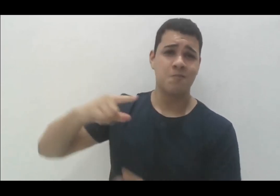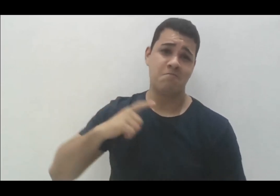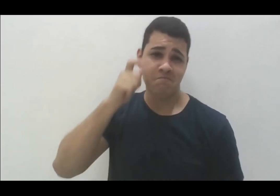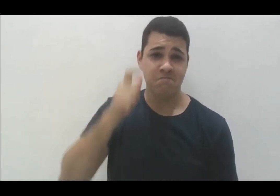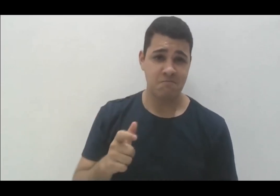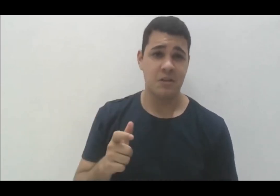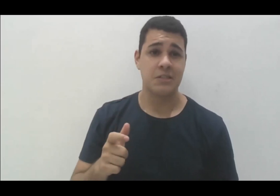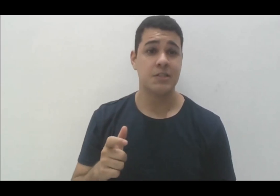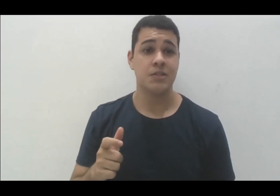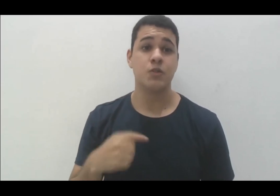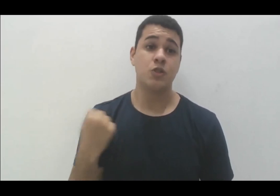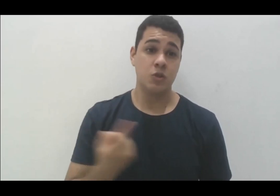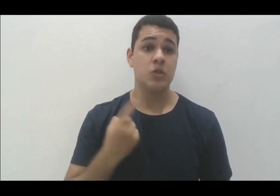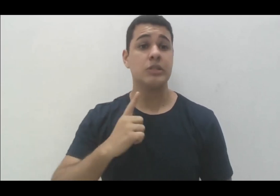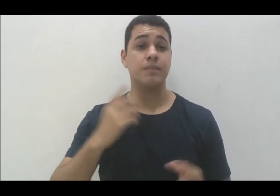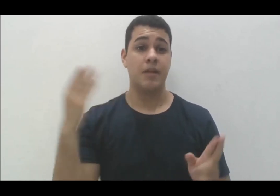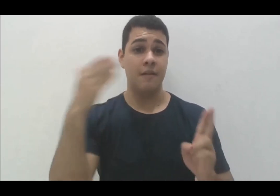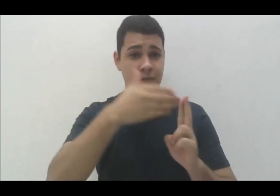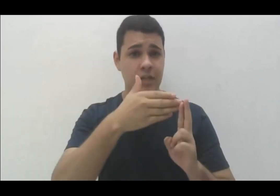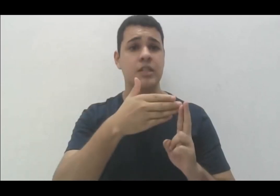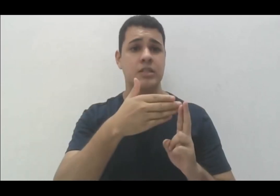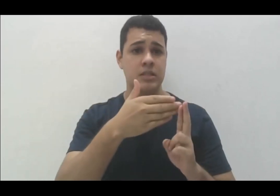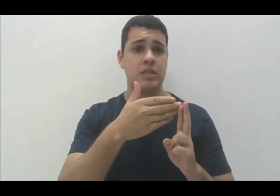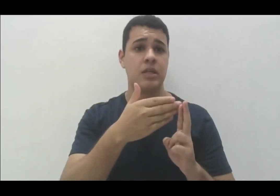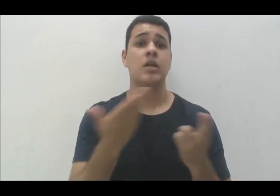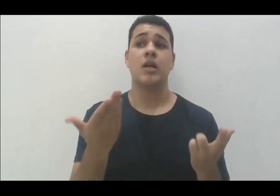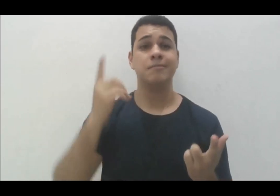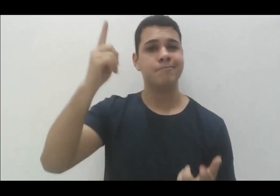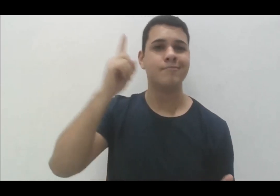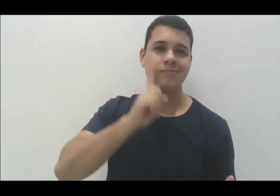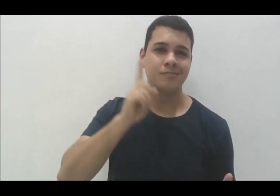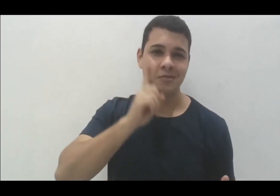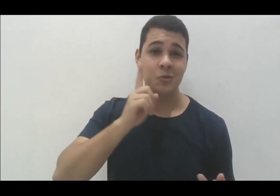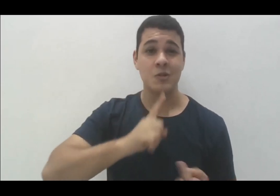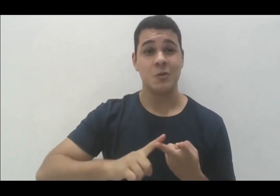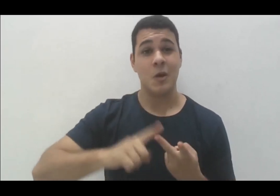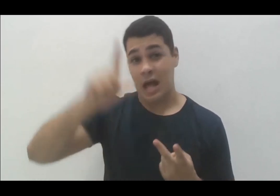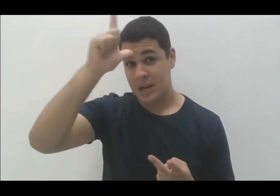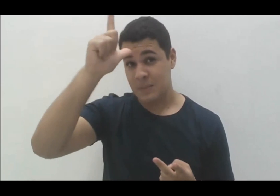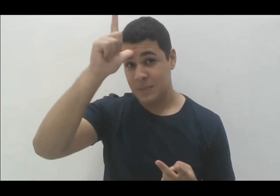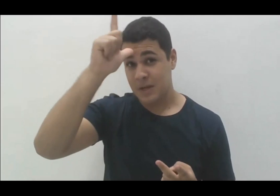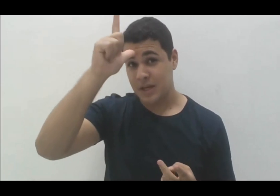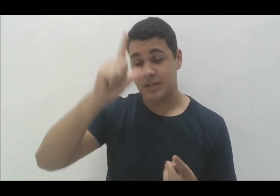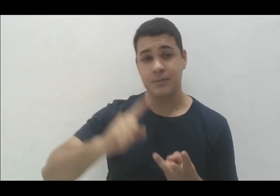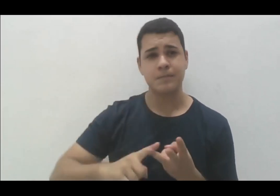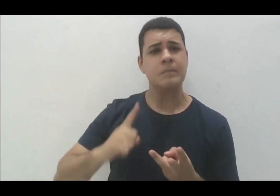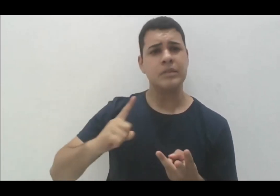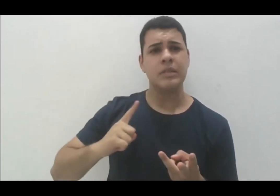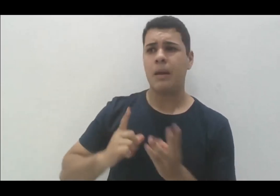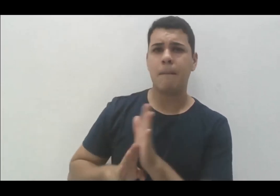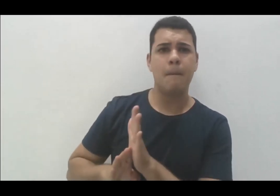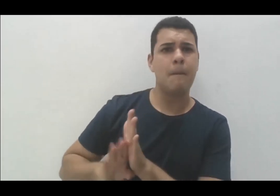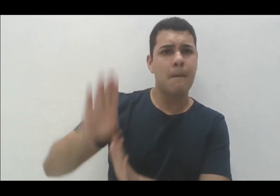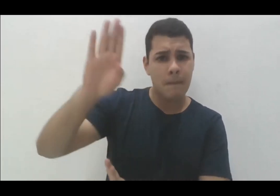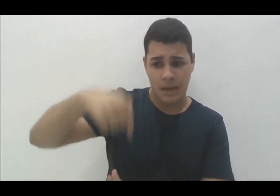tomou muito como referência o que tem sido feito nos Estados Unidos, na Alemanha, nós somos muito avançados, e eu diria que